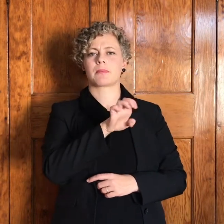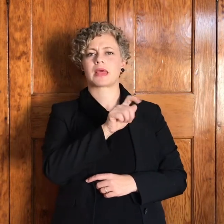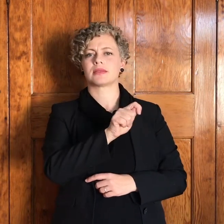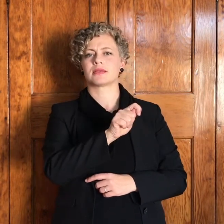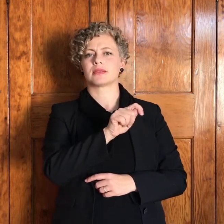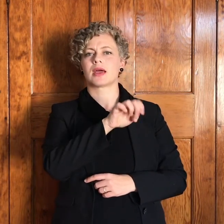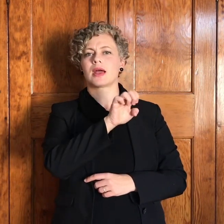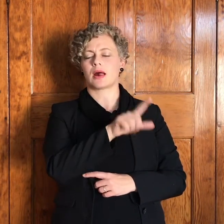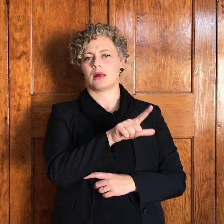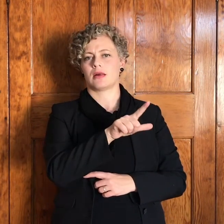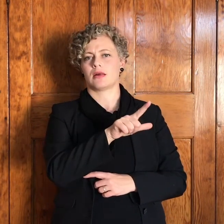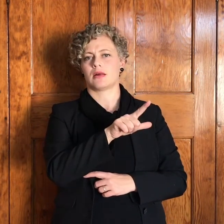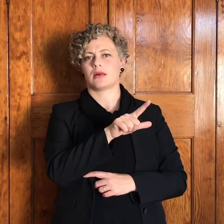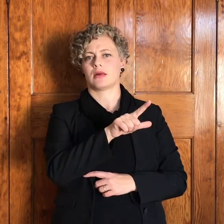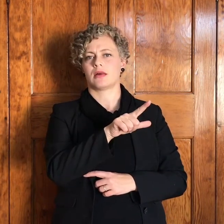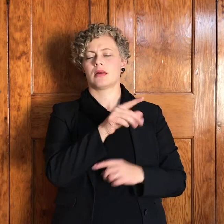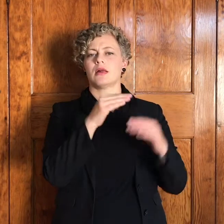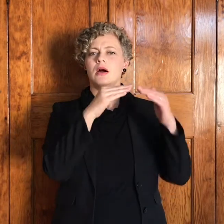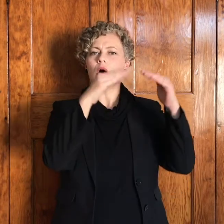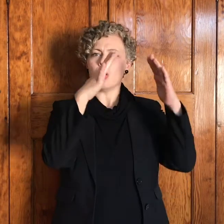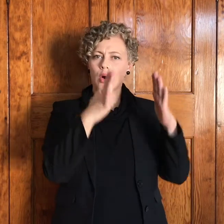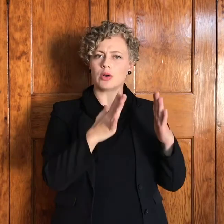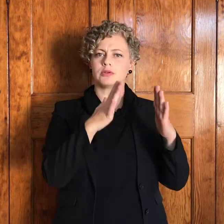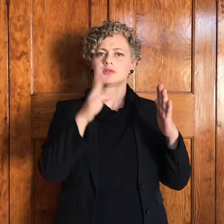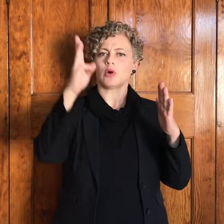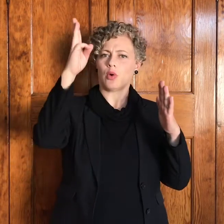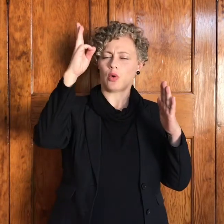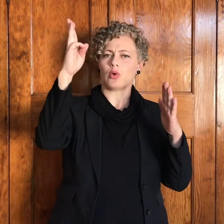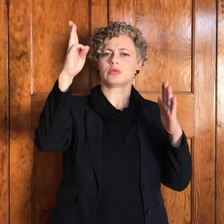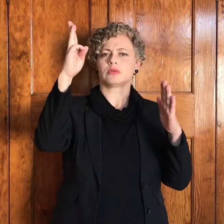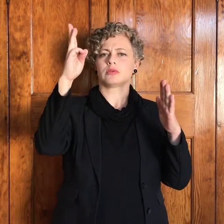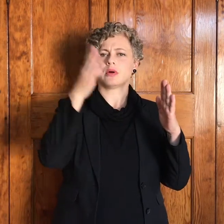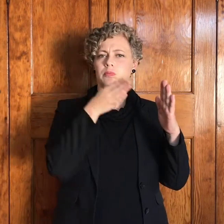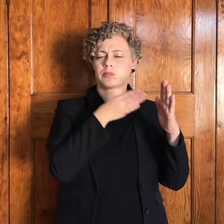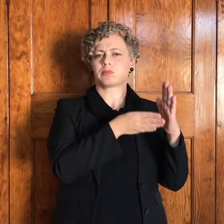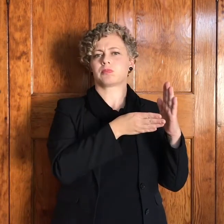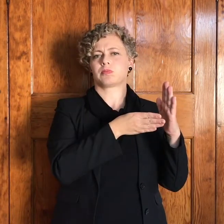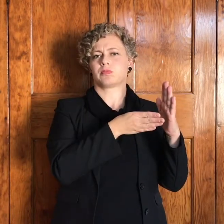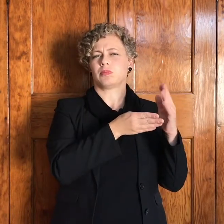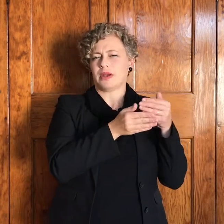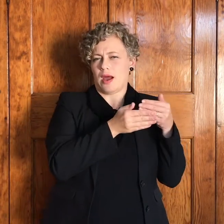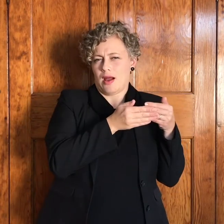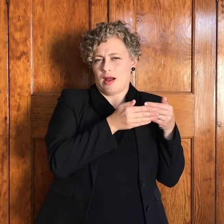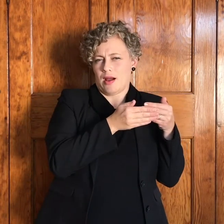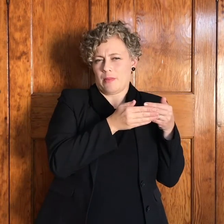van god so nabij nou noem hy dit pne heel